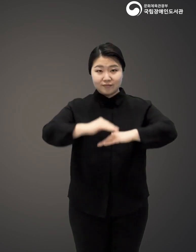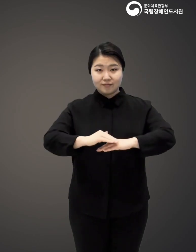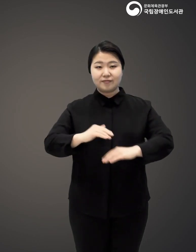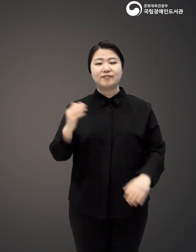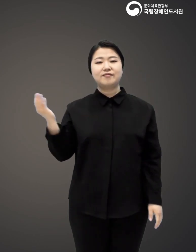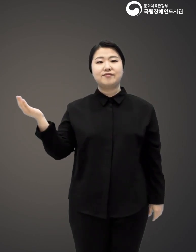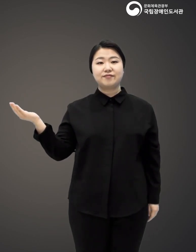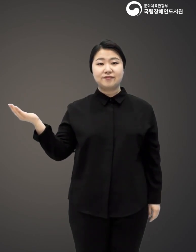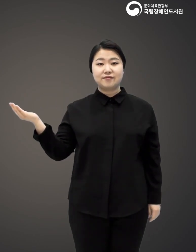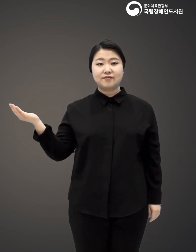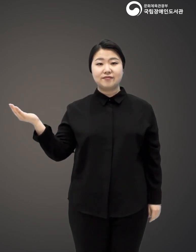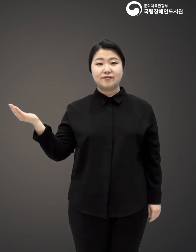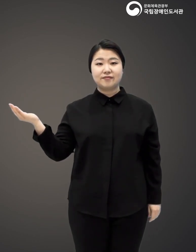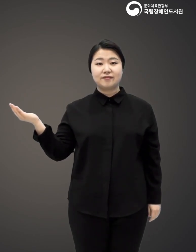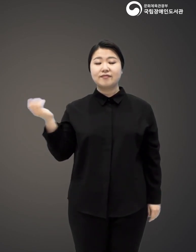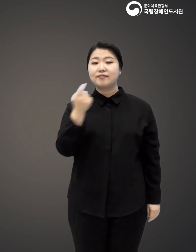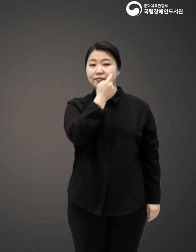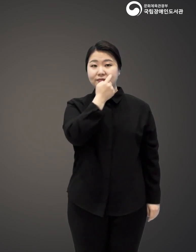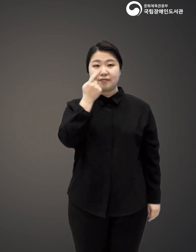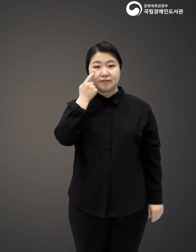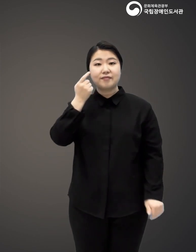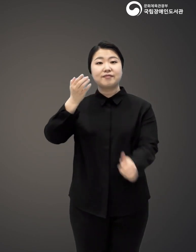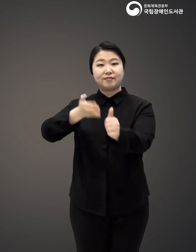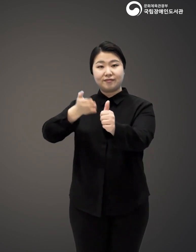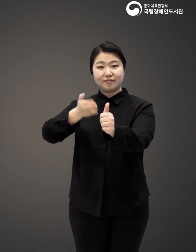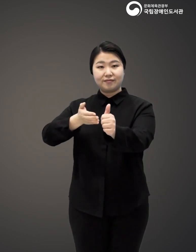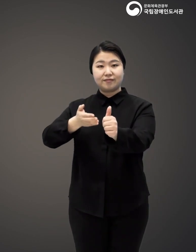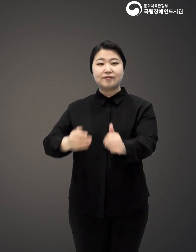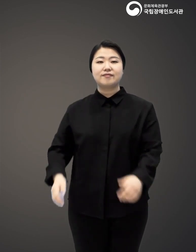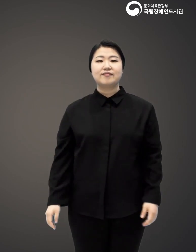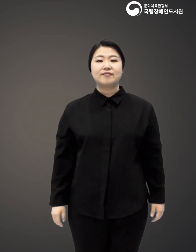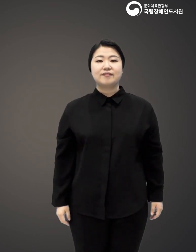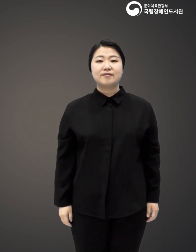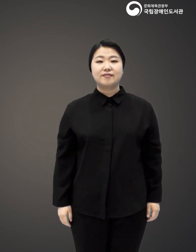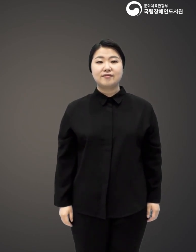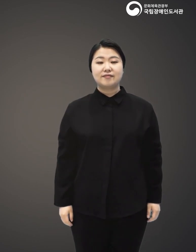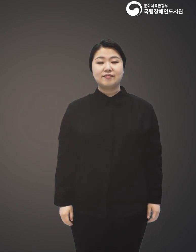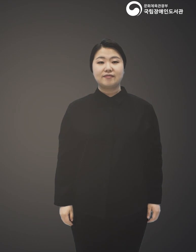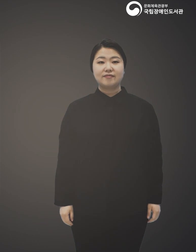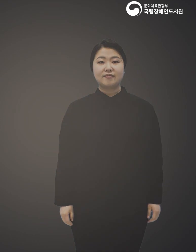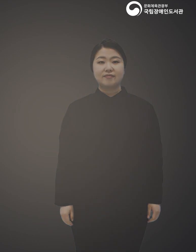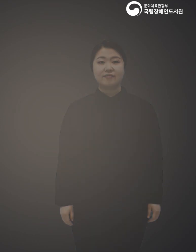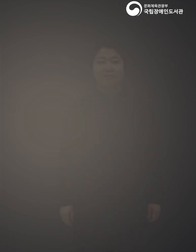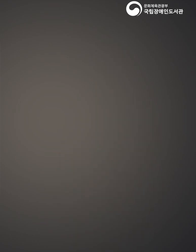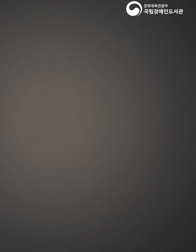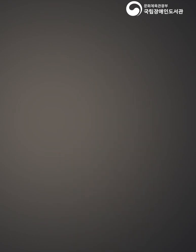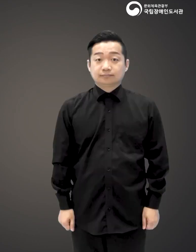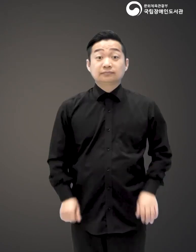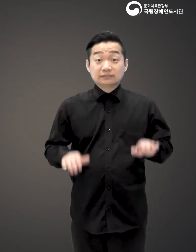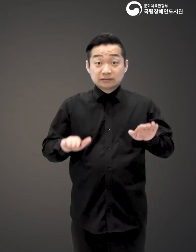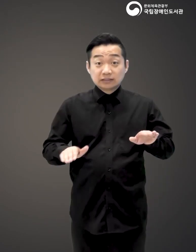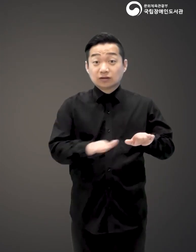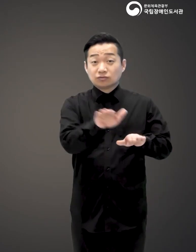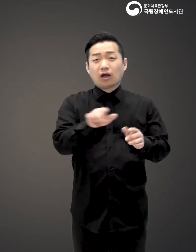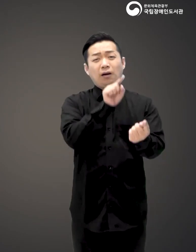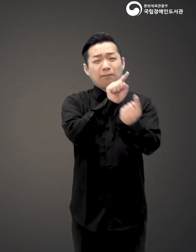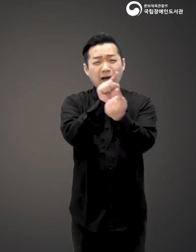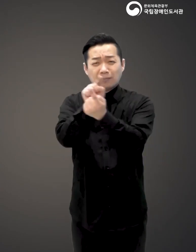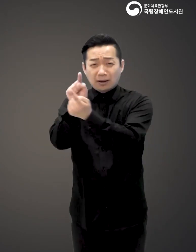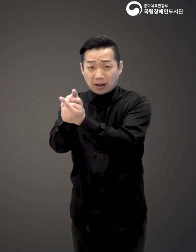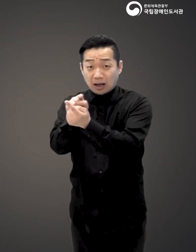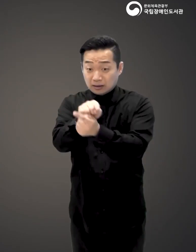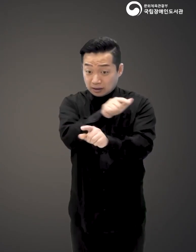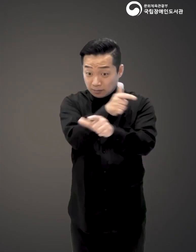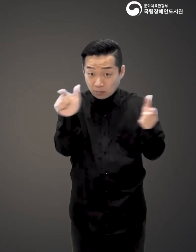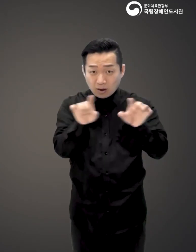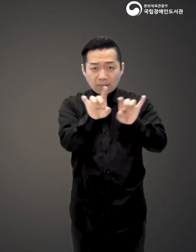저자 베르나르 베르베르 출판사 열린책들 사실 우리가 마주하는